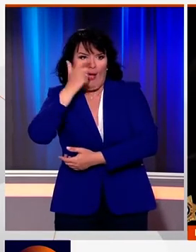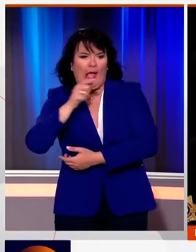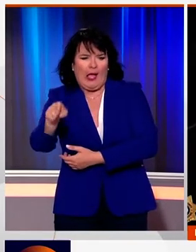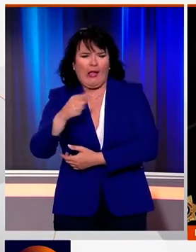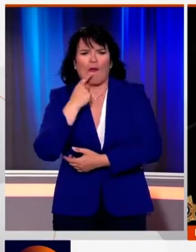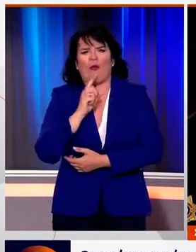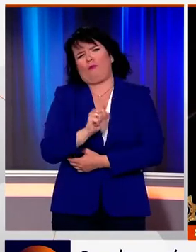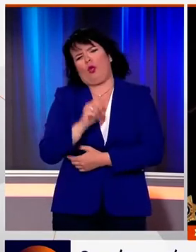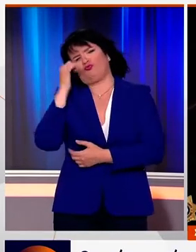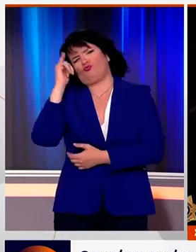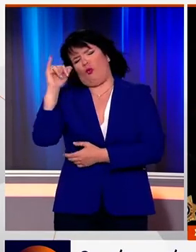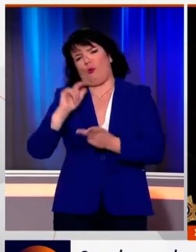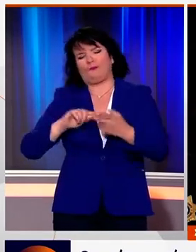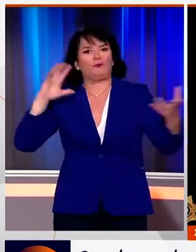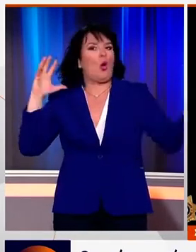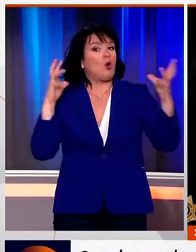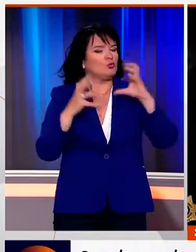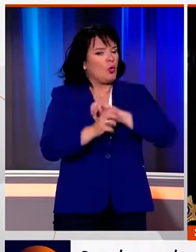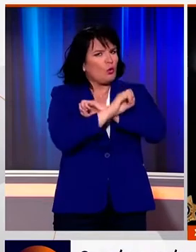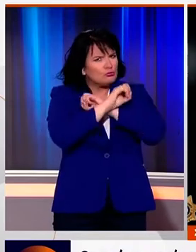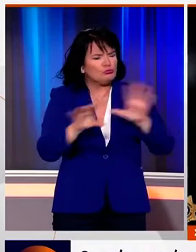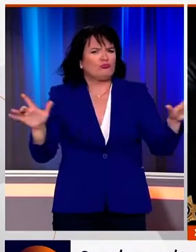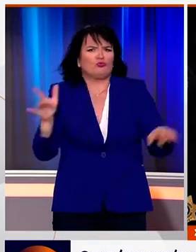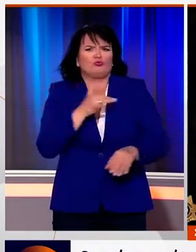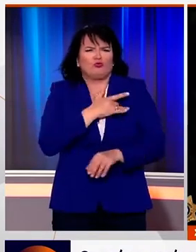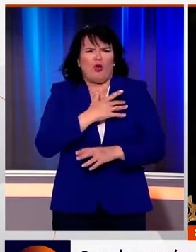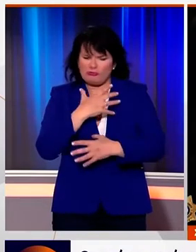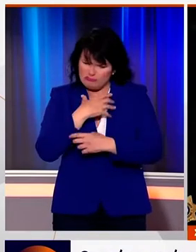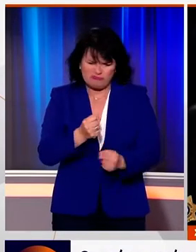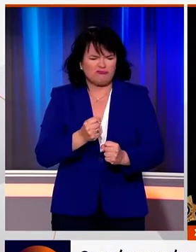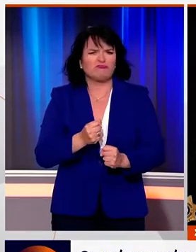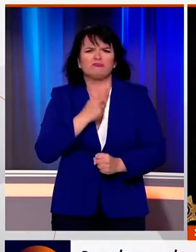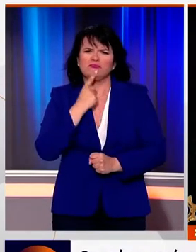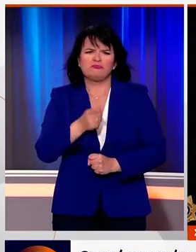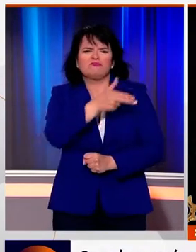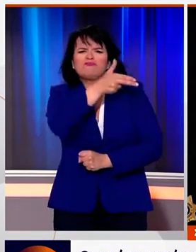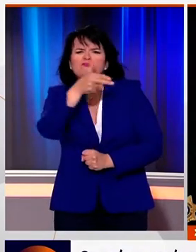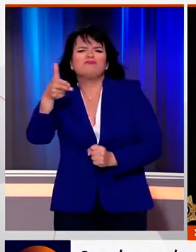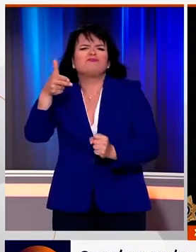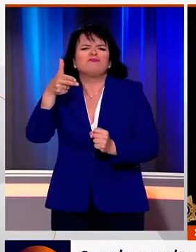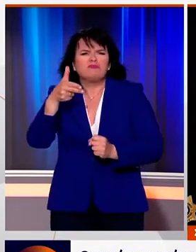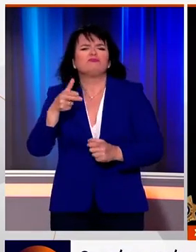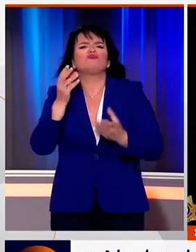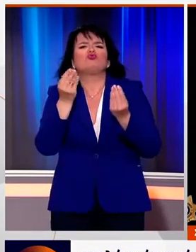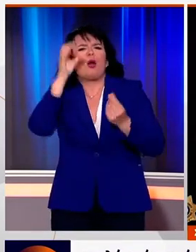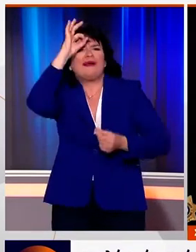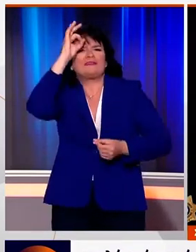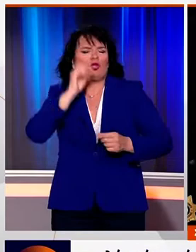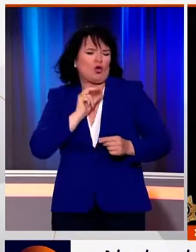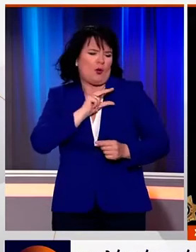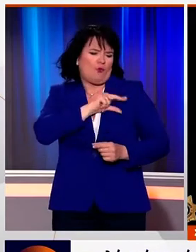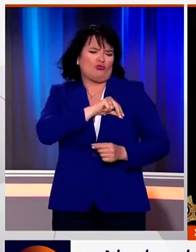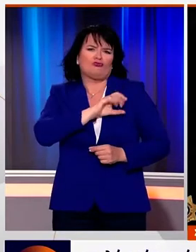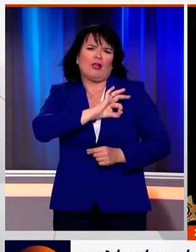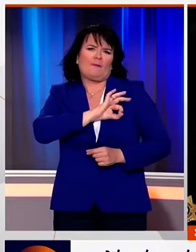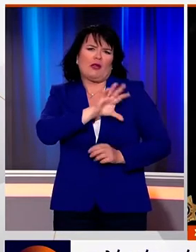Οι εικόνες αυτές που κάνουν το γύρο του κόσμου και προκαλούν σοκ και οργή καταγράφηκαν από κάμερα που είναι ενσωματωμένη στη στολή ενός από τους